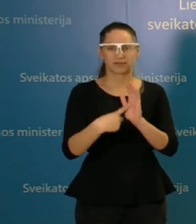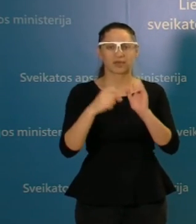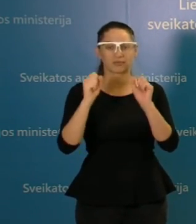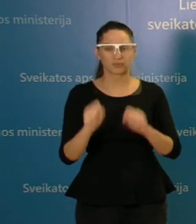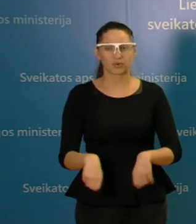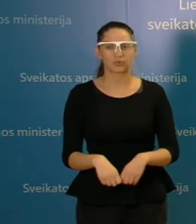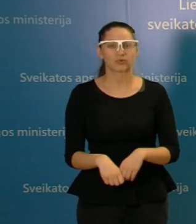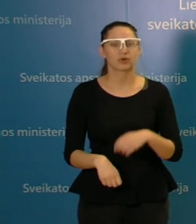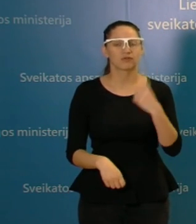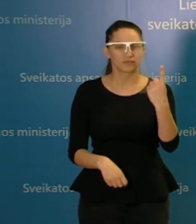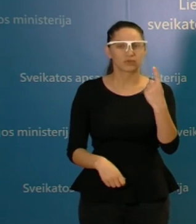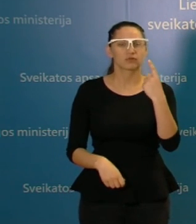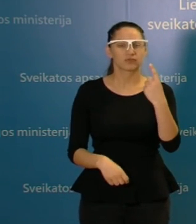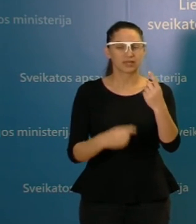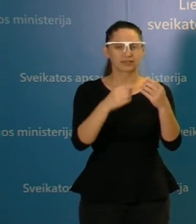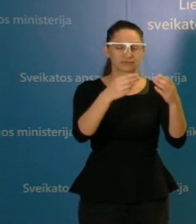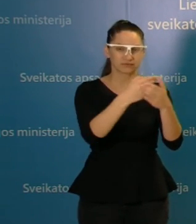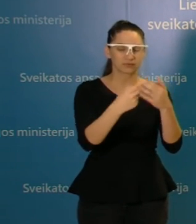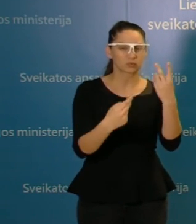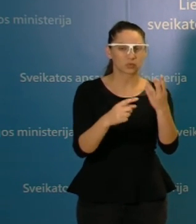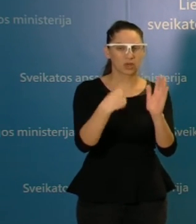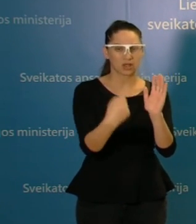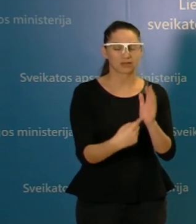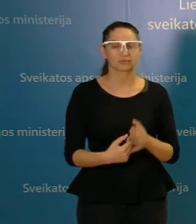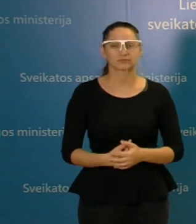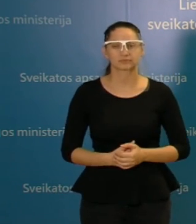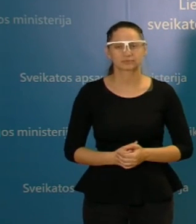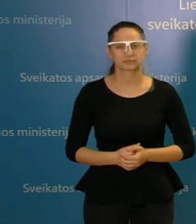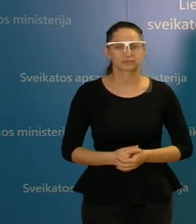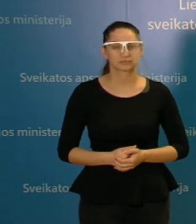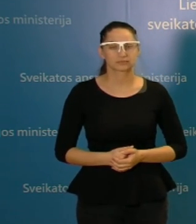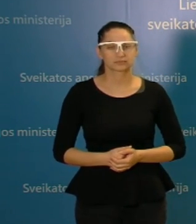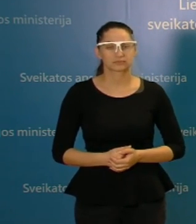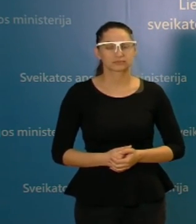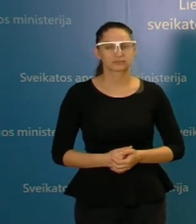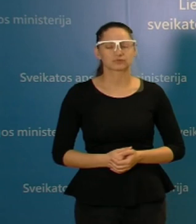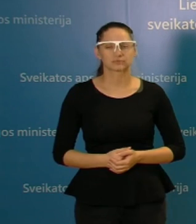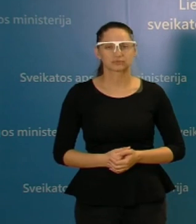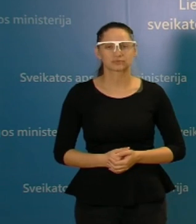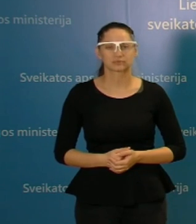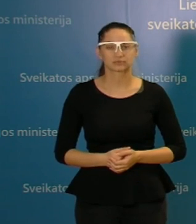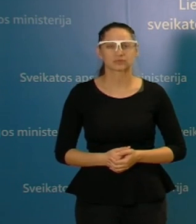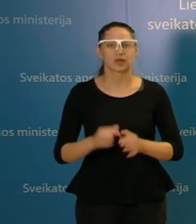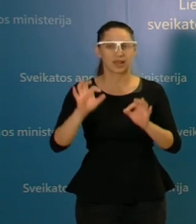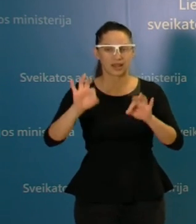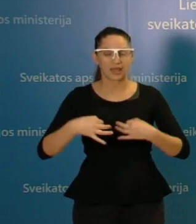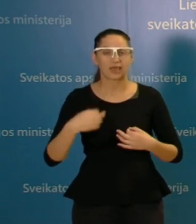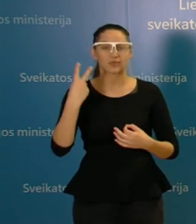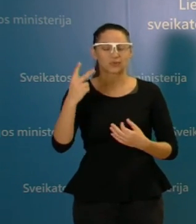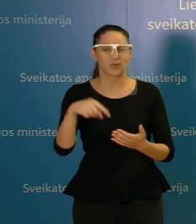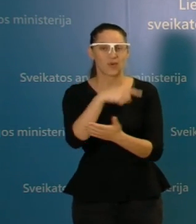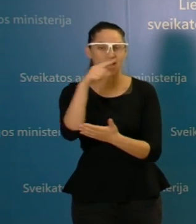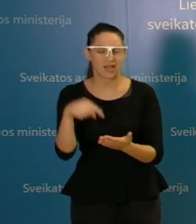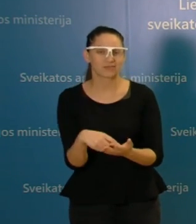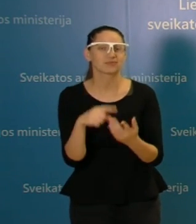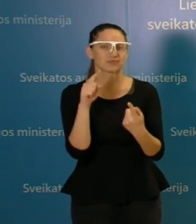po du klausimus. Laba diena. Pane ministrė, turėtų tuos du klausimus, kuriuos ir leido linau užduoti. Tai pirmiausia,